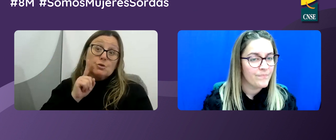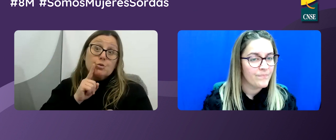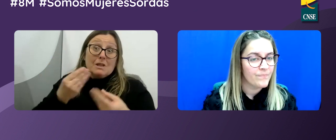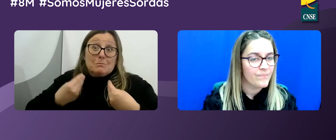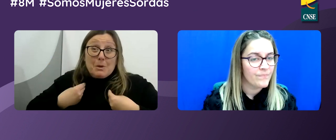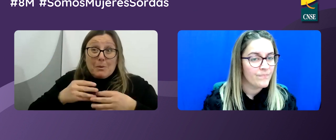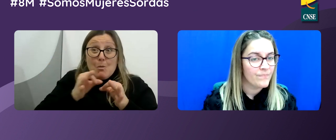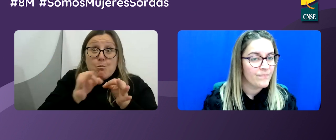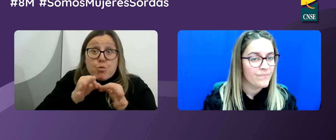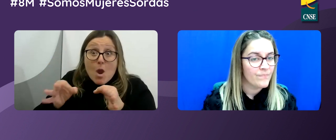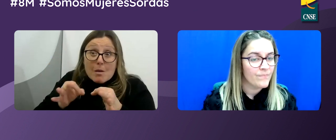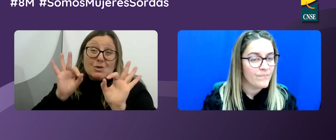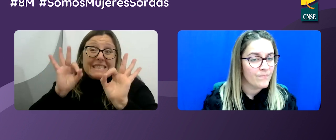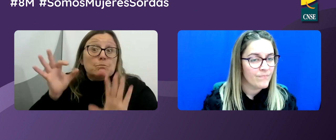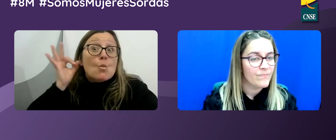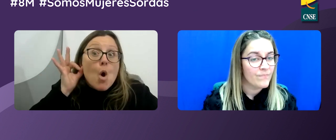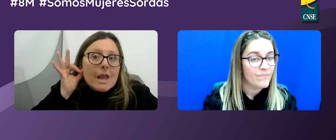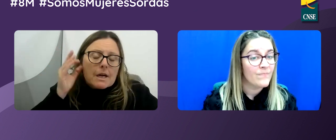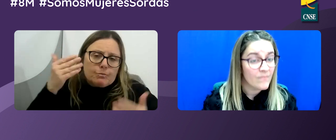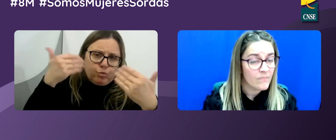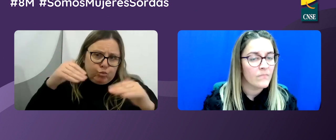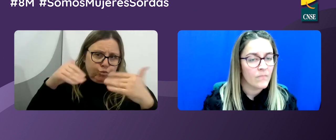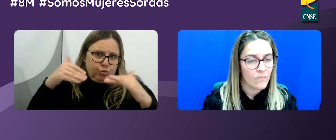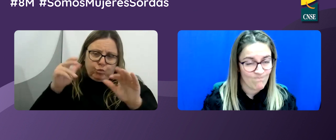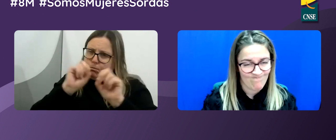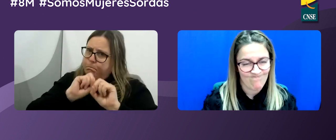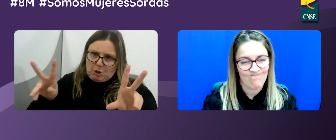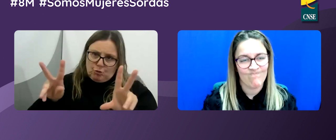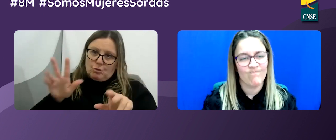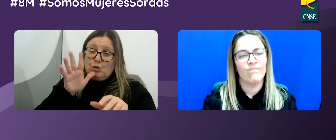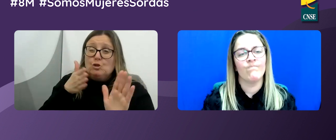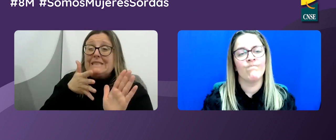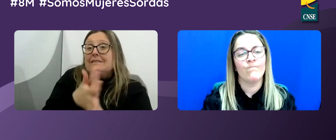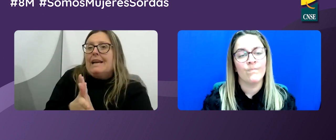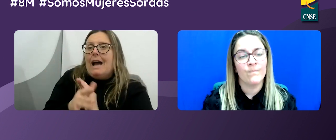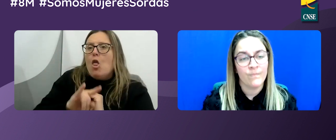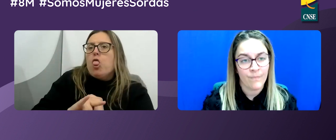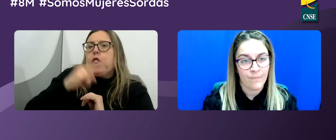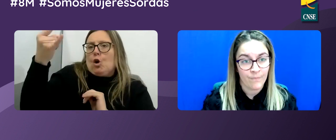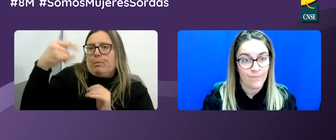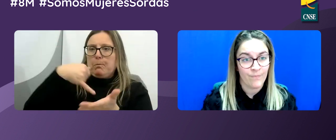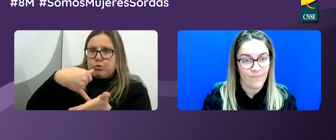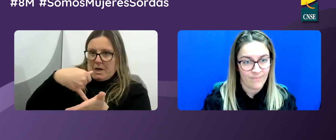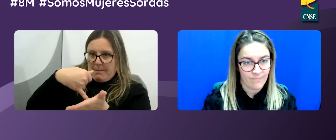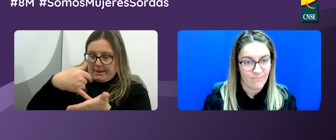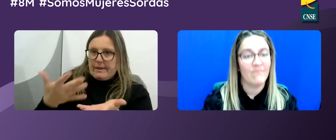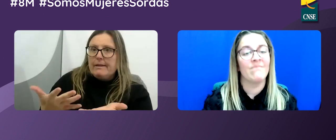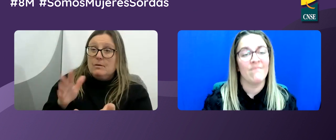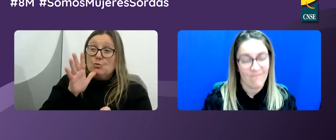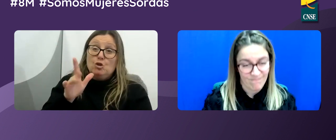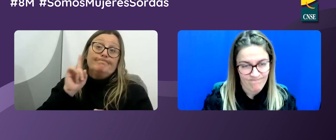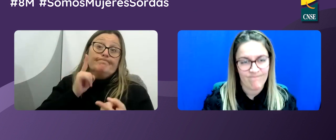viven en pueblos y si son mujeres, peor, lo que significa doble vulnerabilidad.